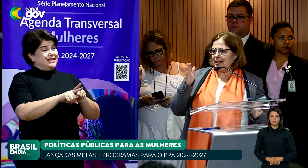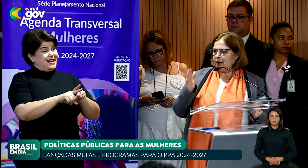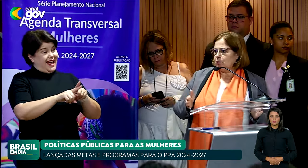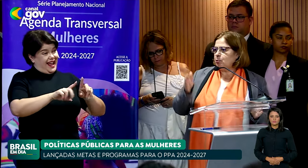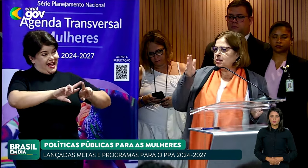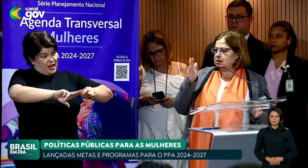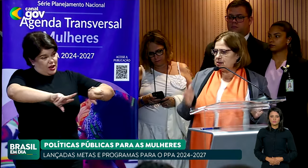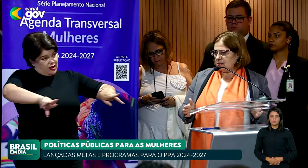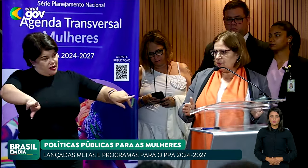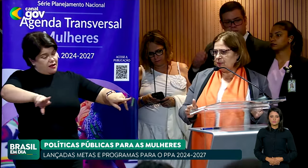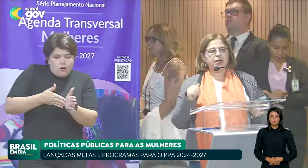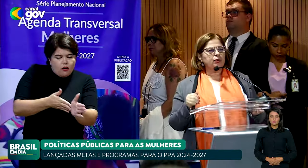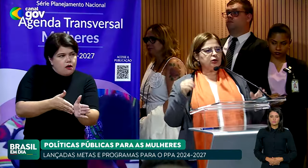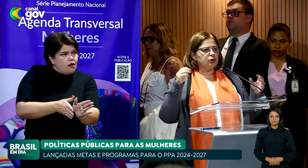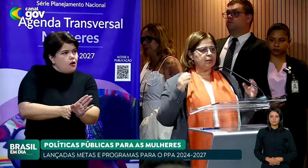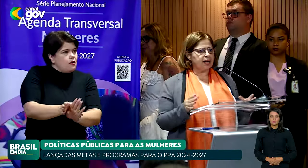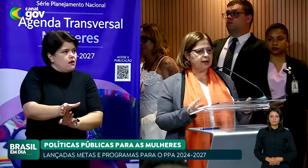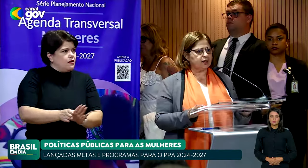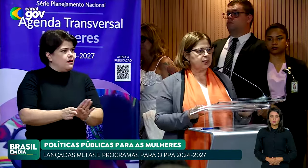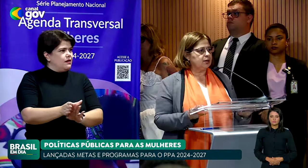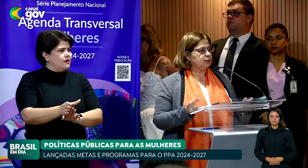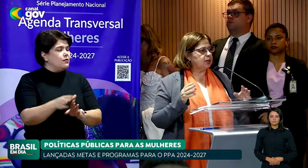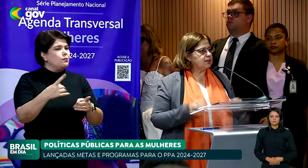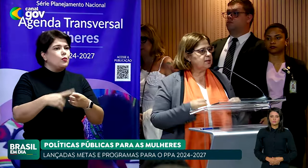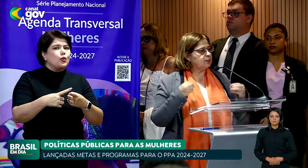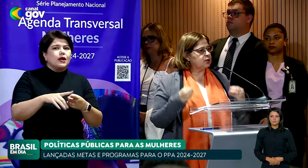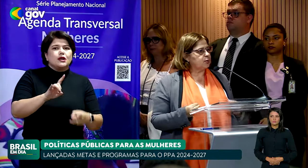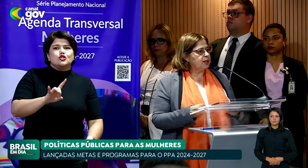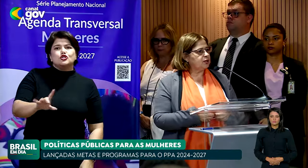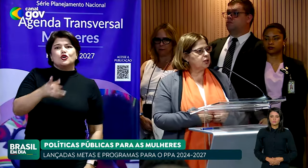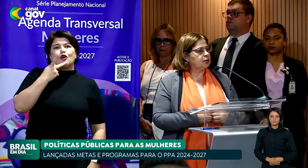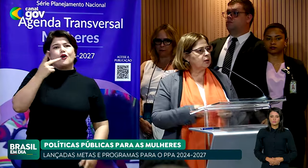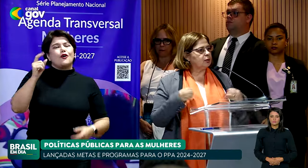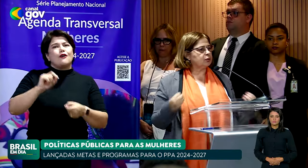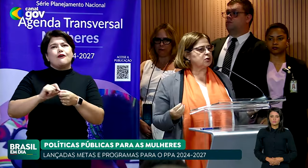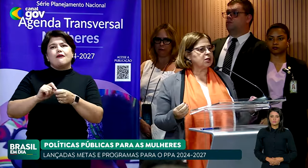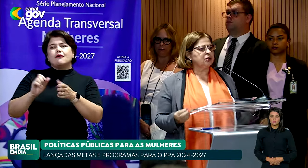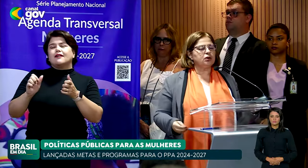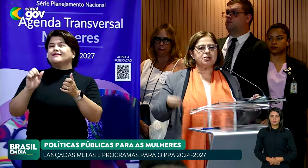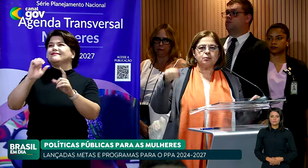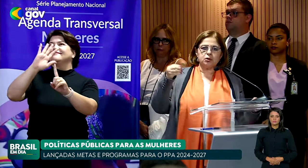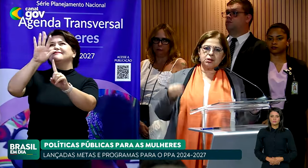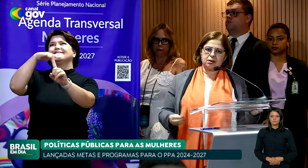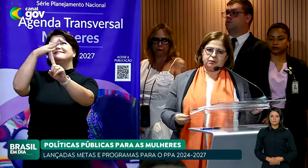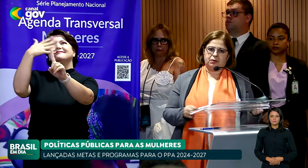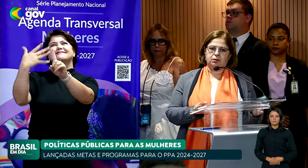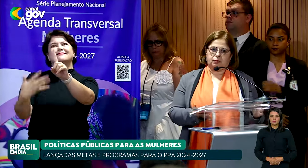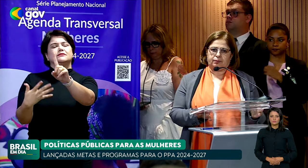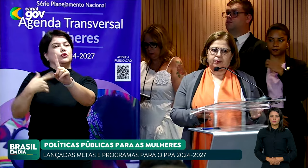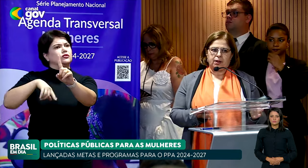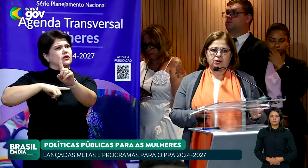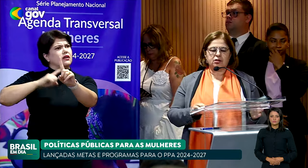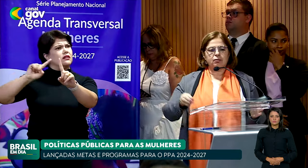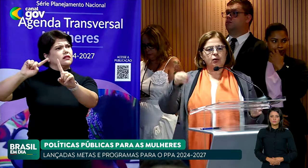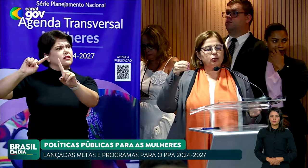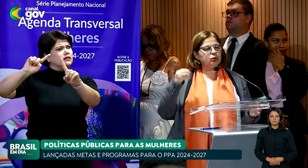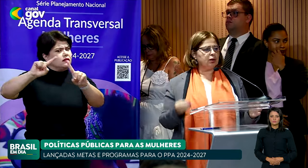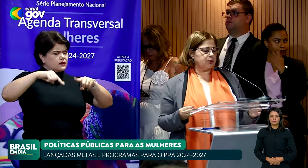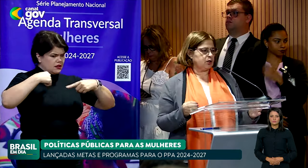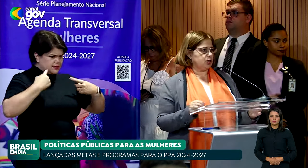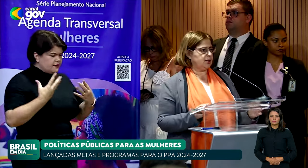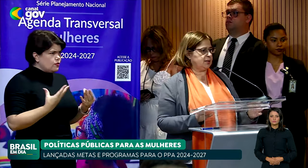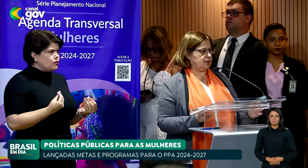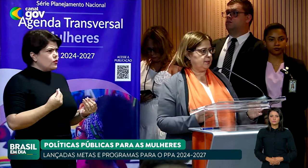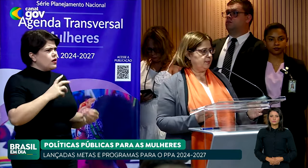para ele é uma obsessão. Muito mais do que é simplesmente louros, nós temos desafio, nós temos uma